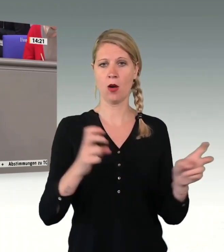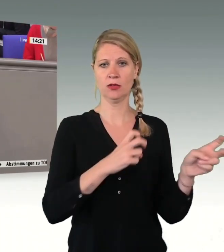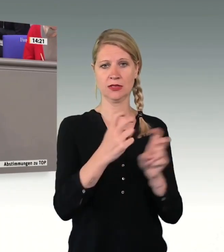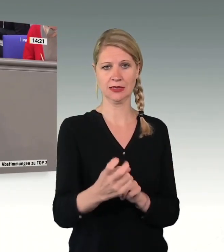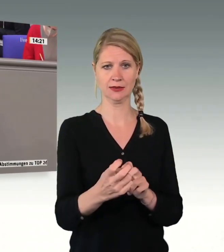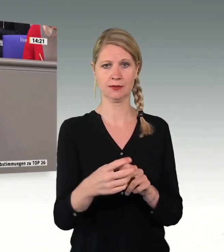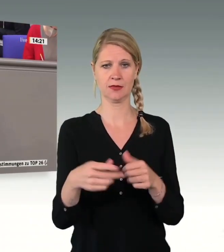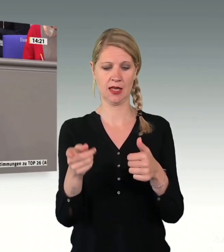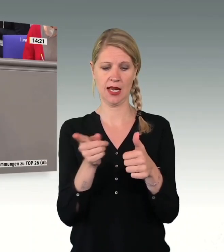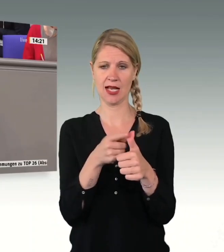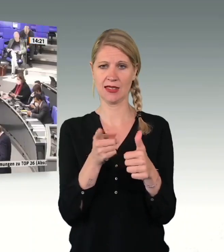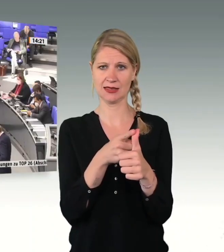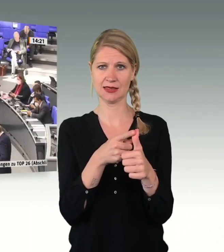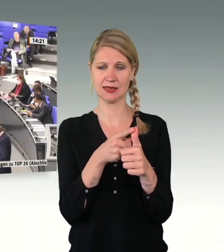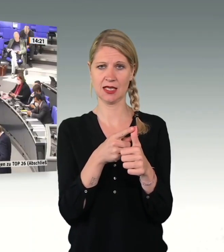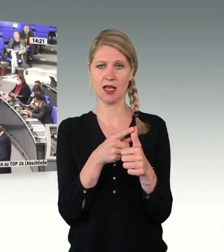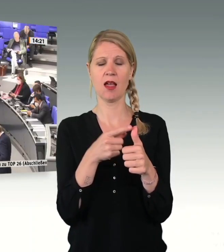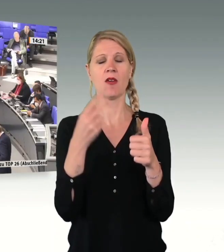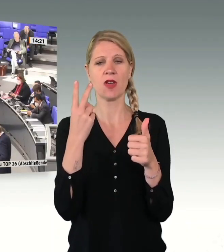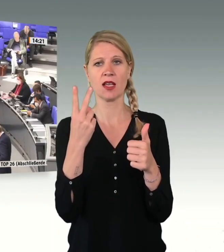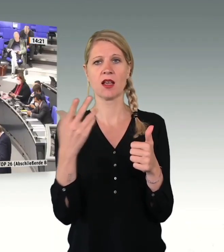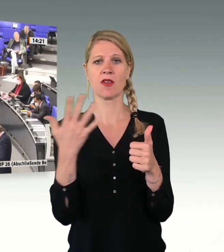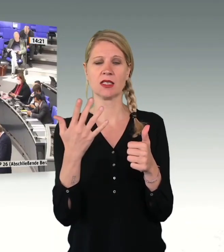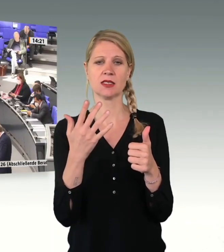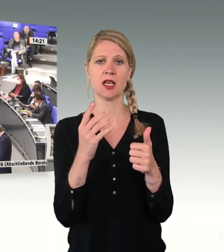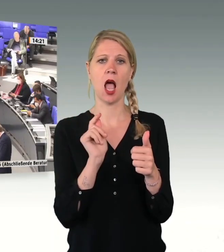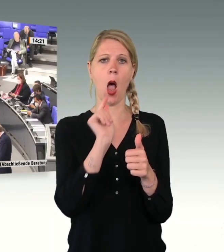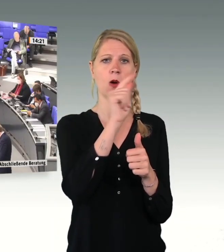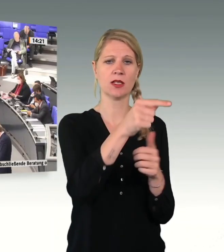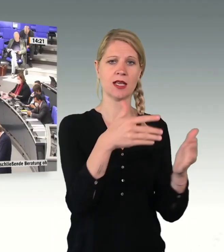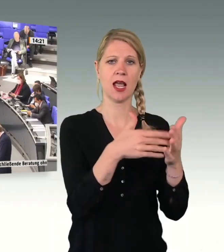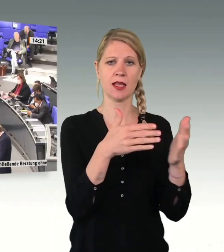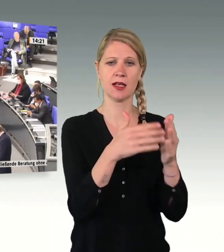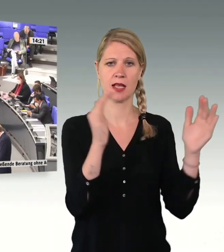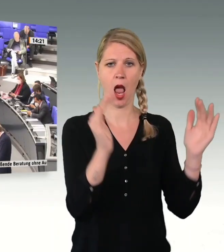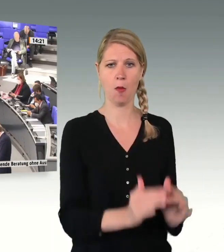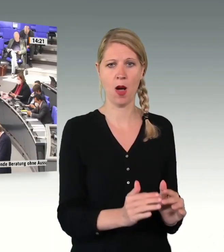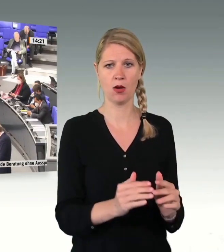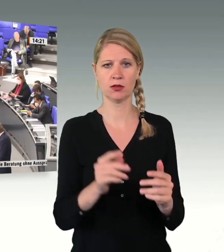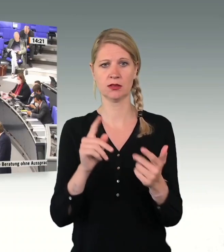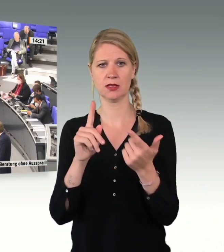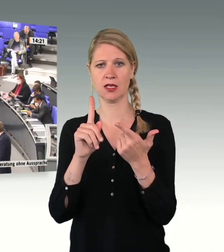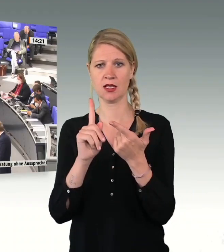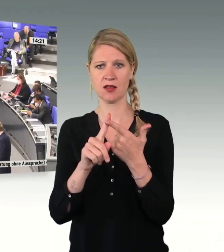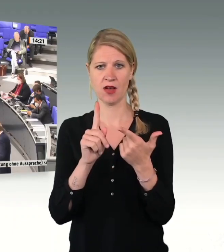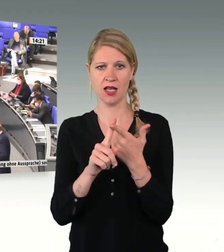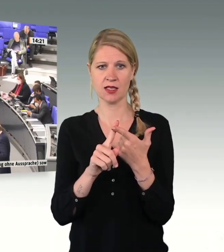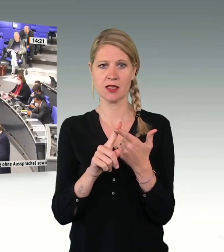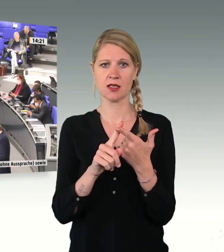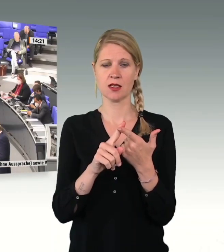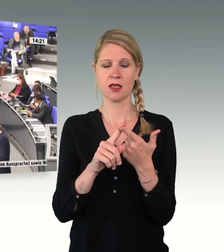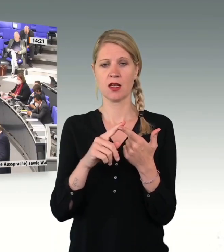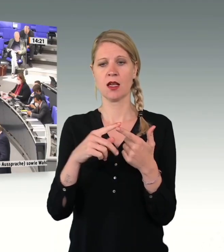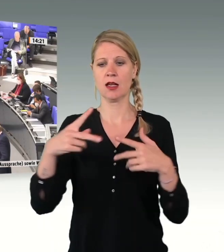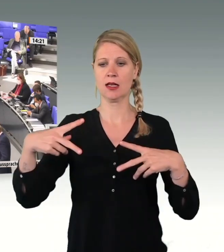Ausreisehindernissen zu arbeiten. Und zweitens, Aufenthaltserlaubnisse bei Geduldeten müssen an echte Integrationsvoraussetzungen geknüpft werden.